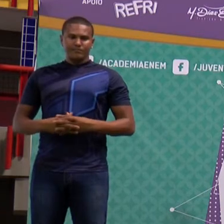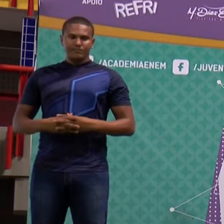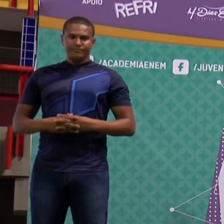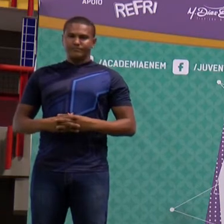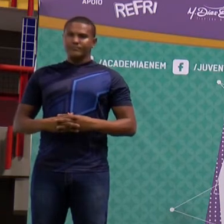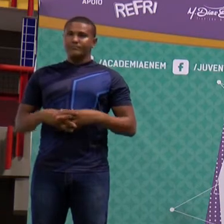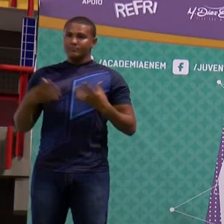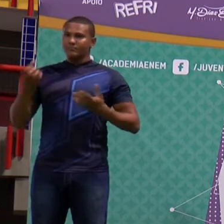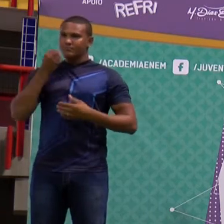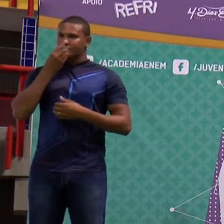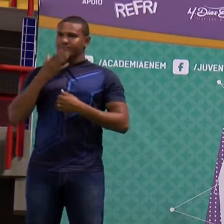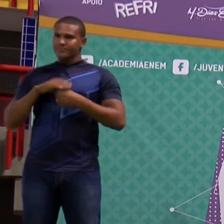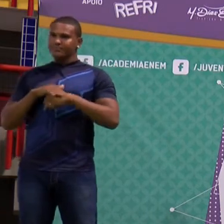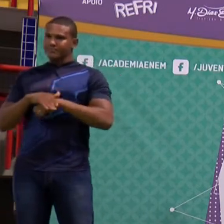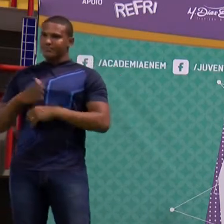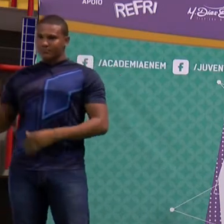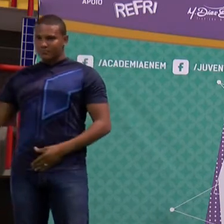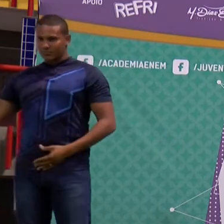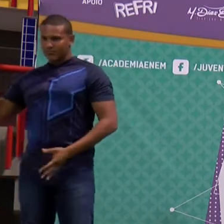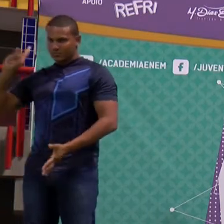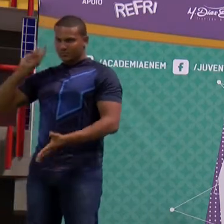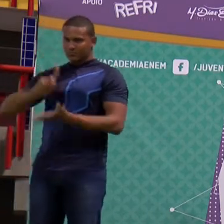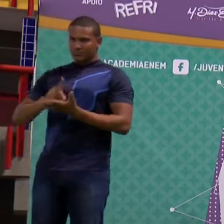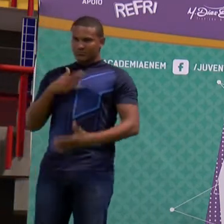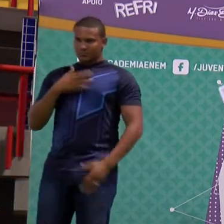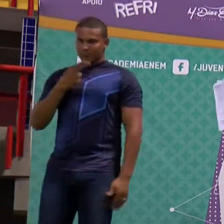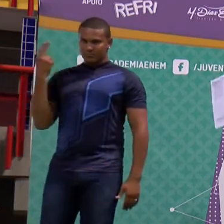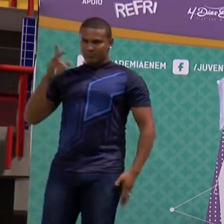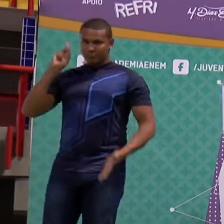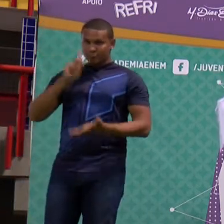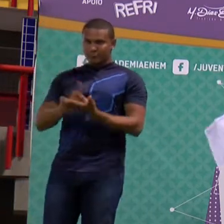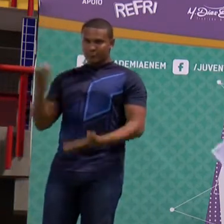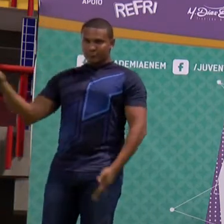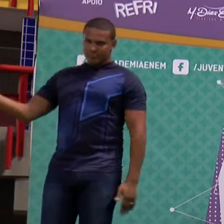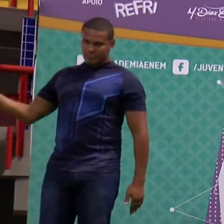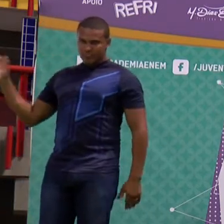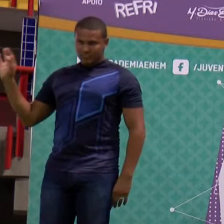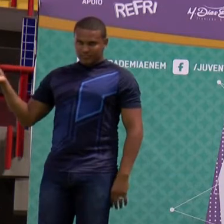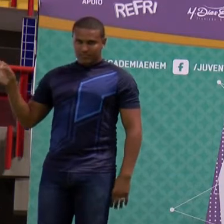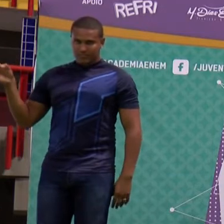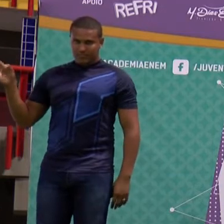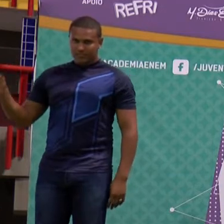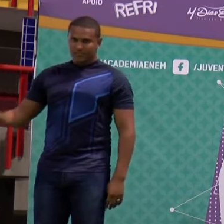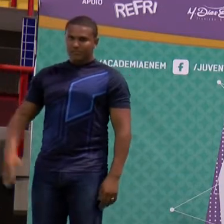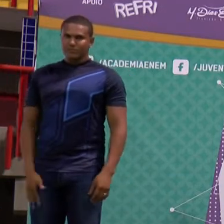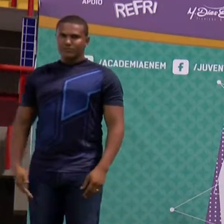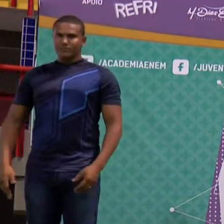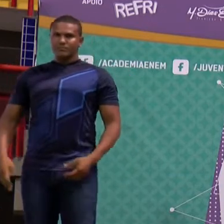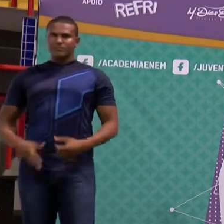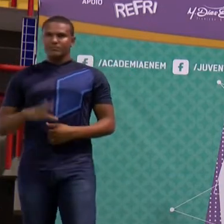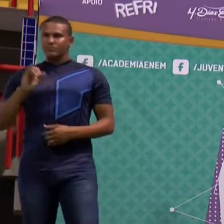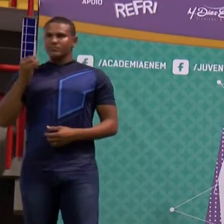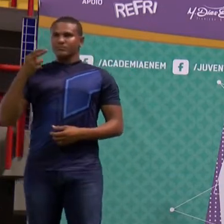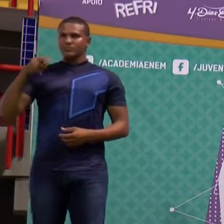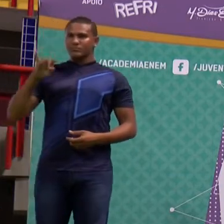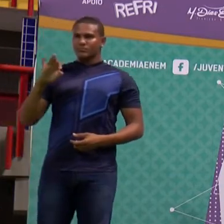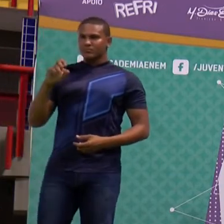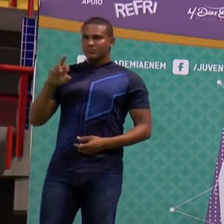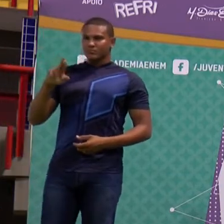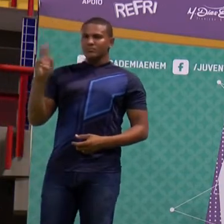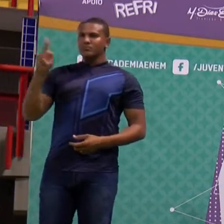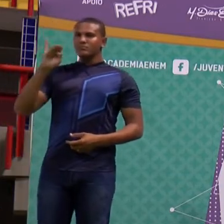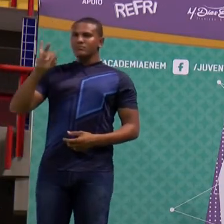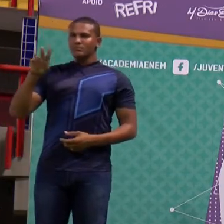Boa noite agora. Está aqui meu nome verdadeiro aqui no PowerPoint, ok, pessoal? Esse é meu nome. Quem quiser